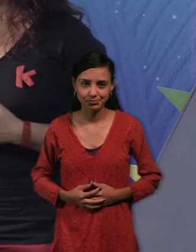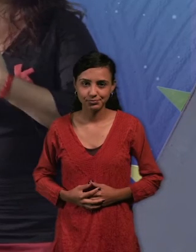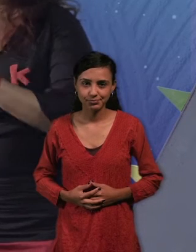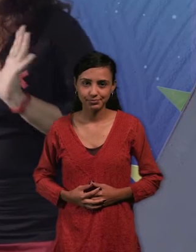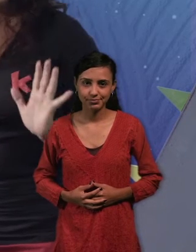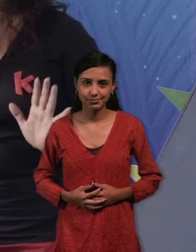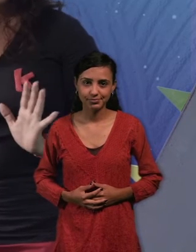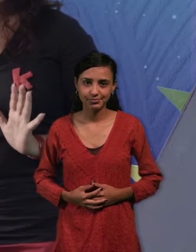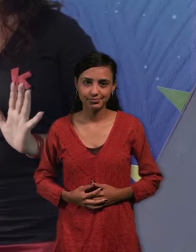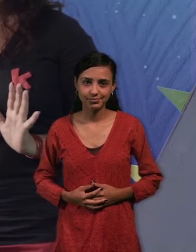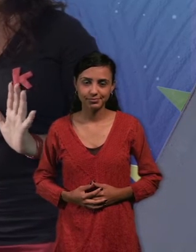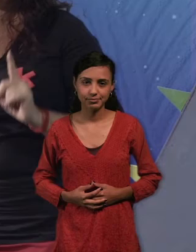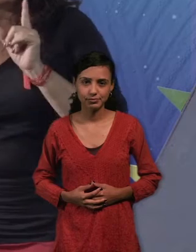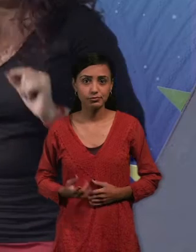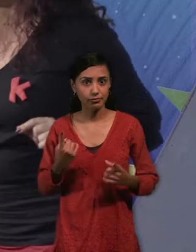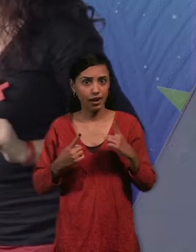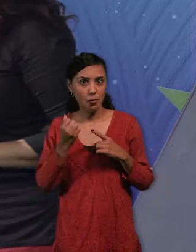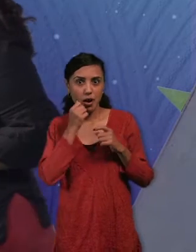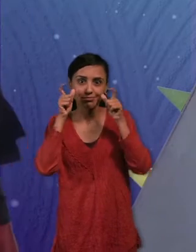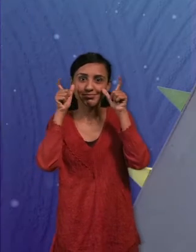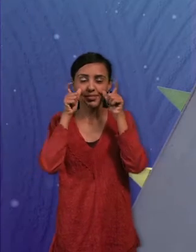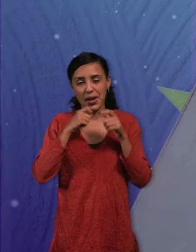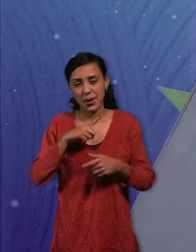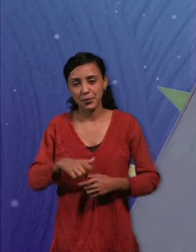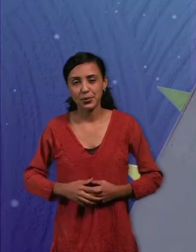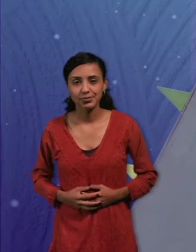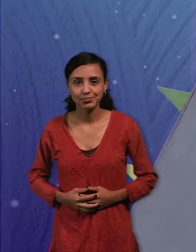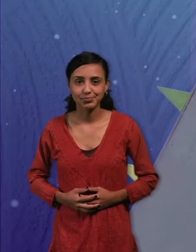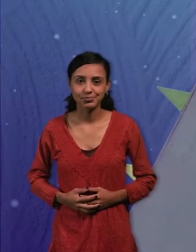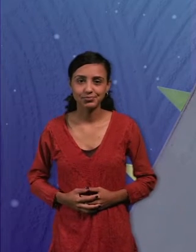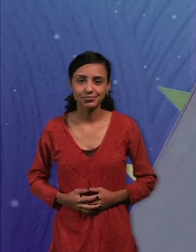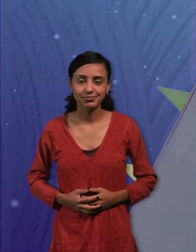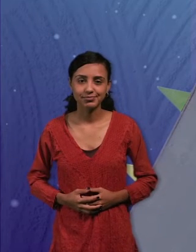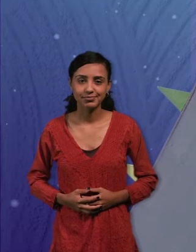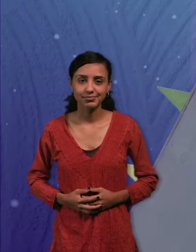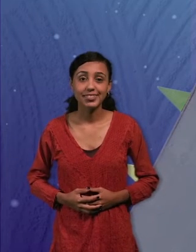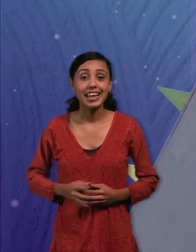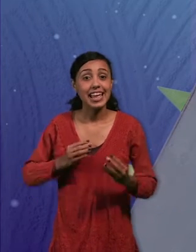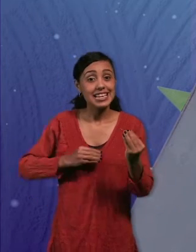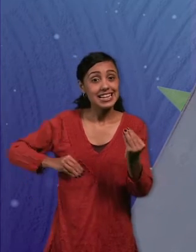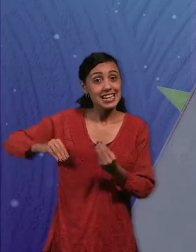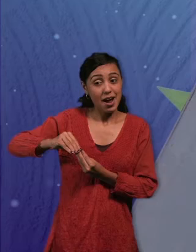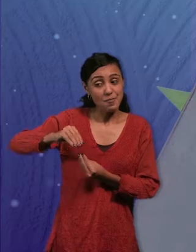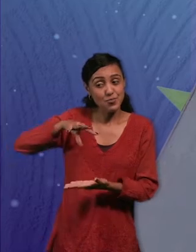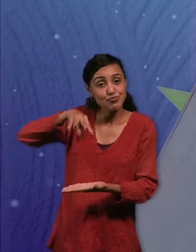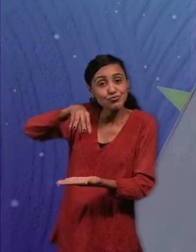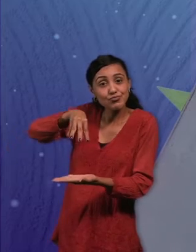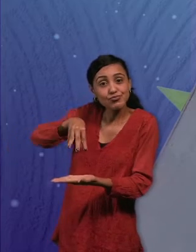Pero podemos hacer algo más increíble. Por ejemplo, sustituyo esa pirámide por un cubo del